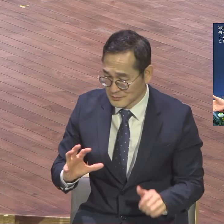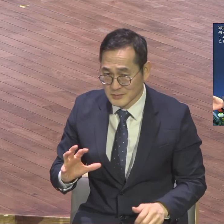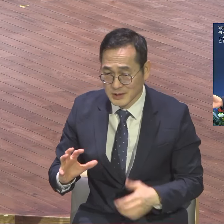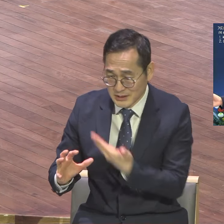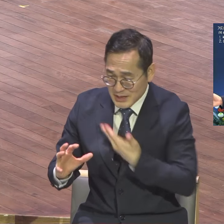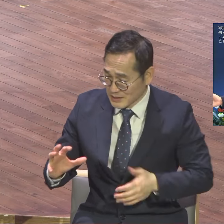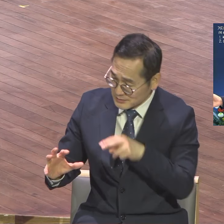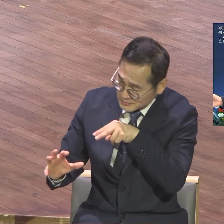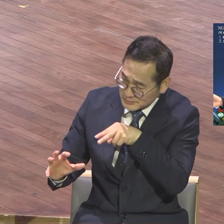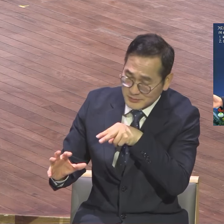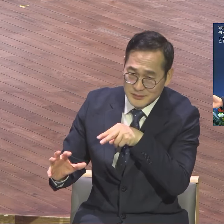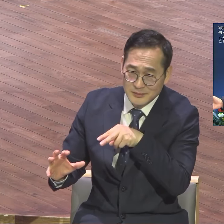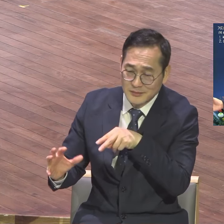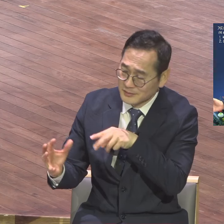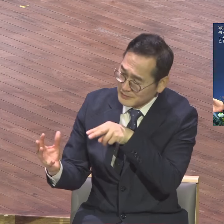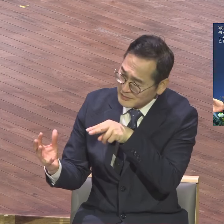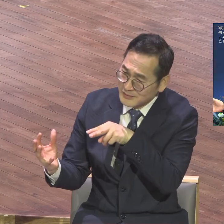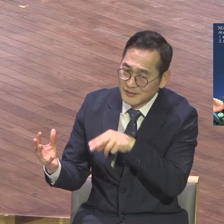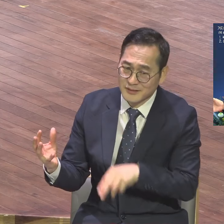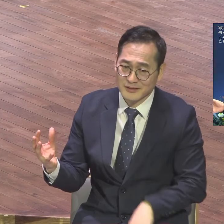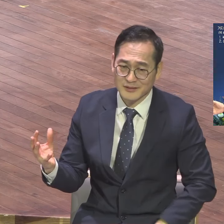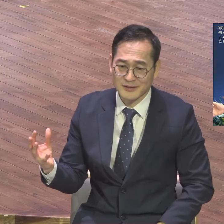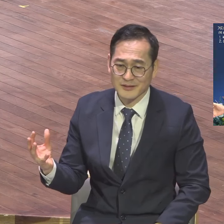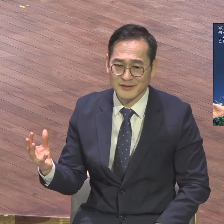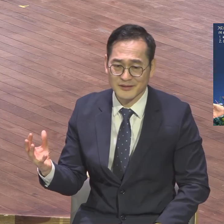모습입니까 자기들이 볼 때에 이거를 뭐